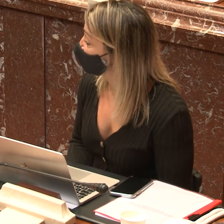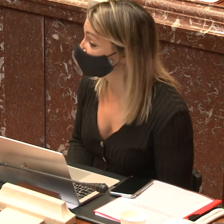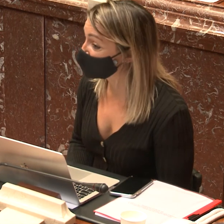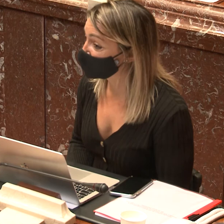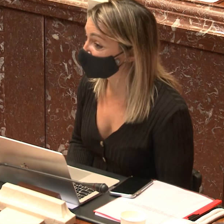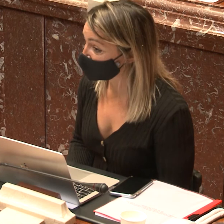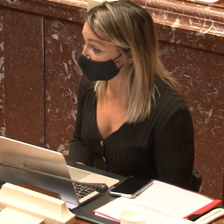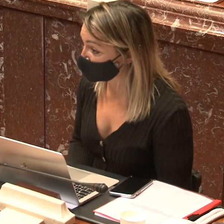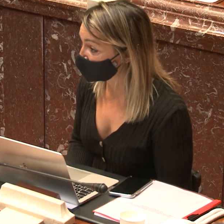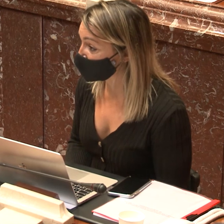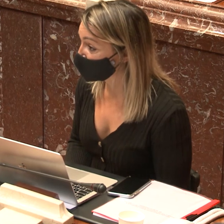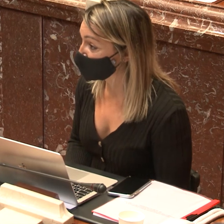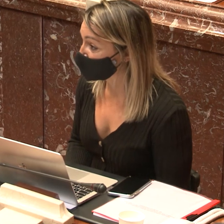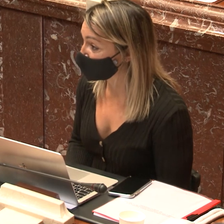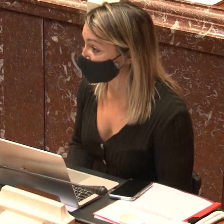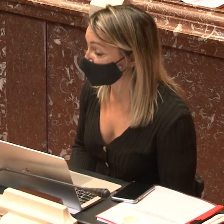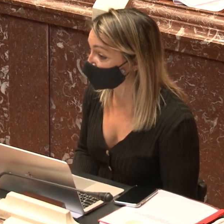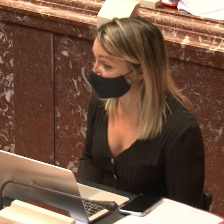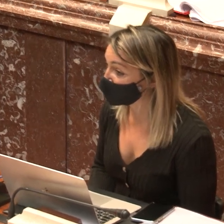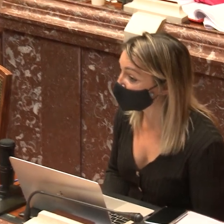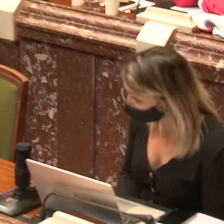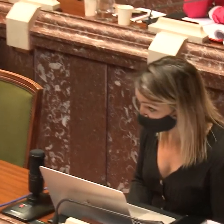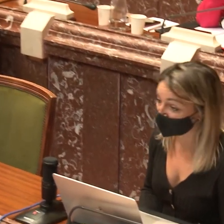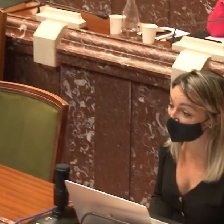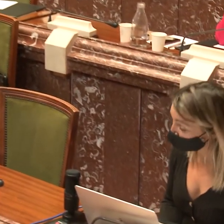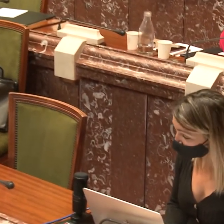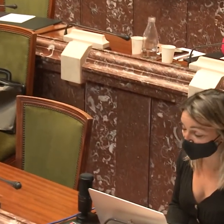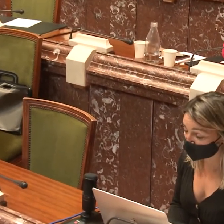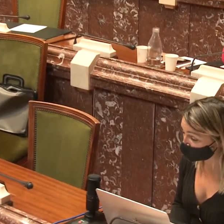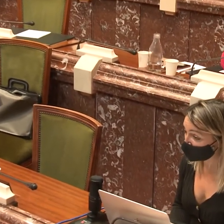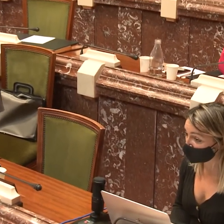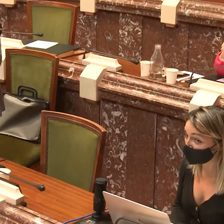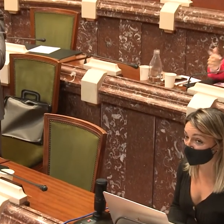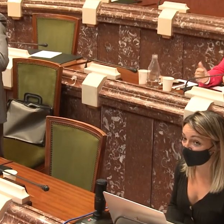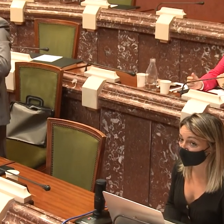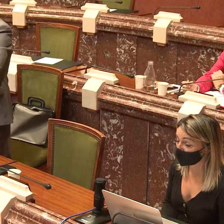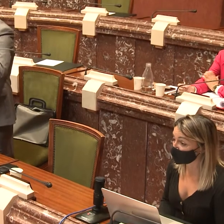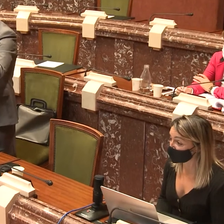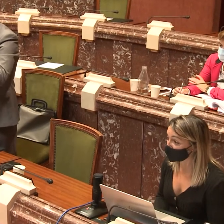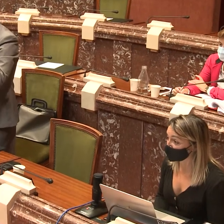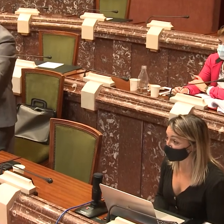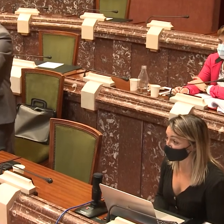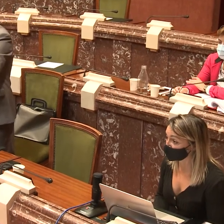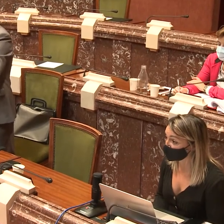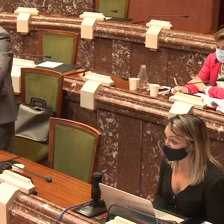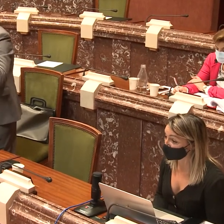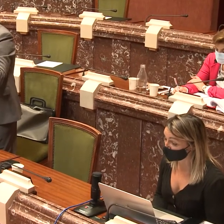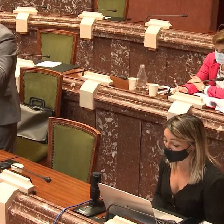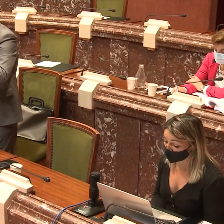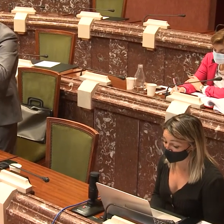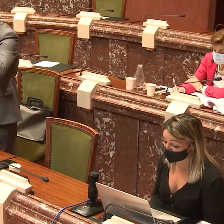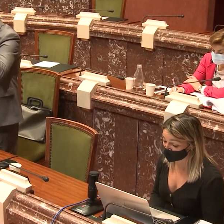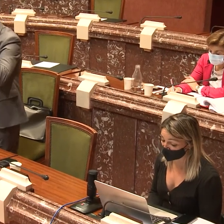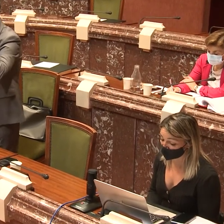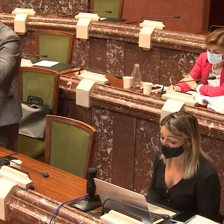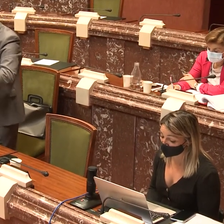Exactamente, sería como ser un centro bilingüe, tener la lengua castellana más la lengua de signos y eso se asimila muy rápido desde